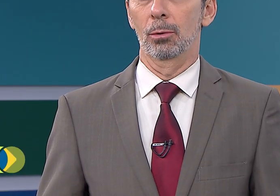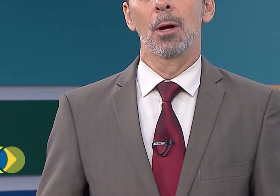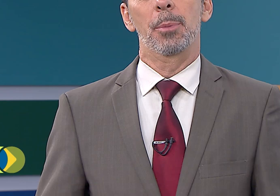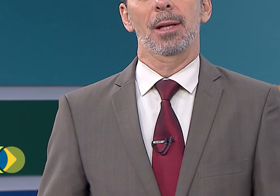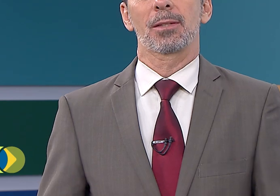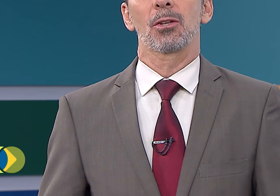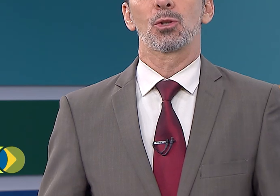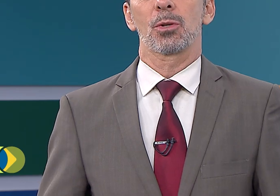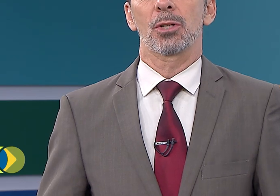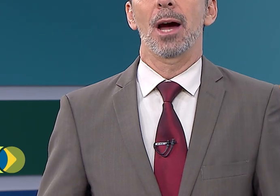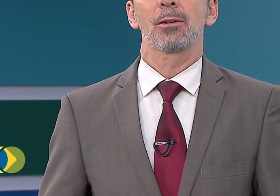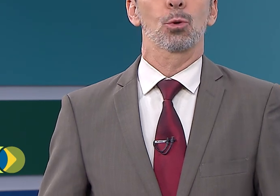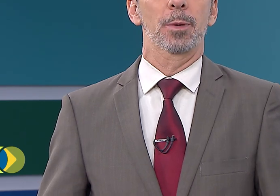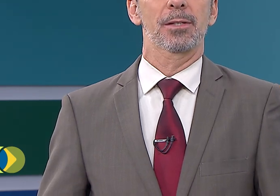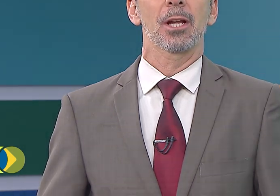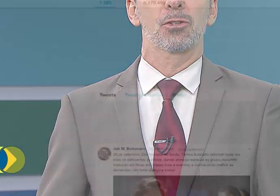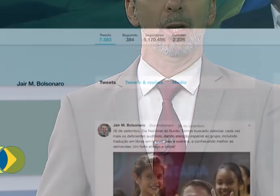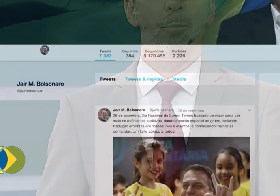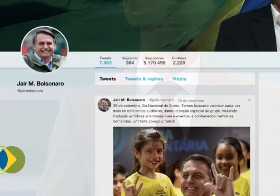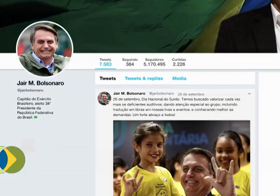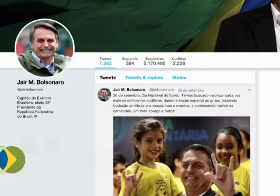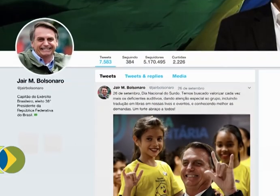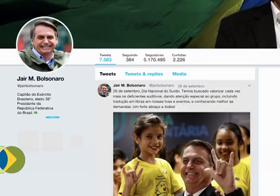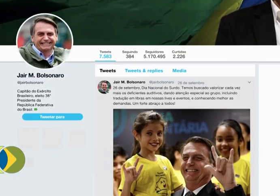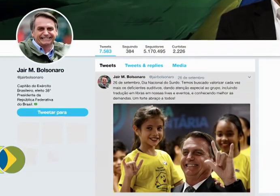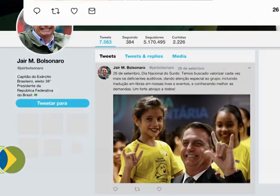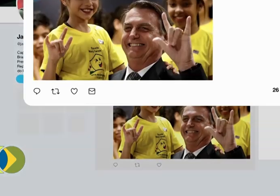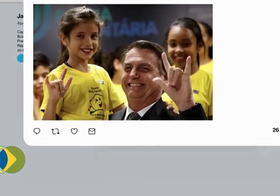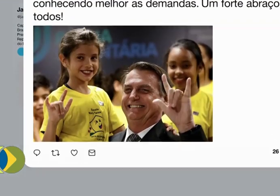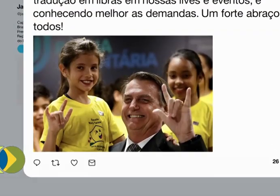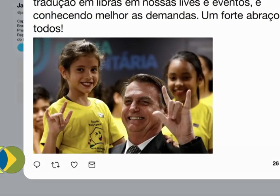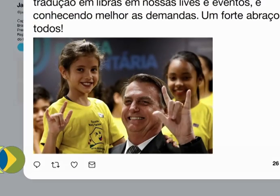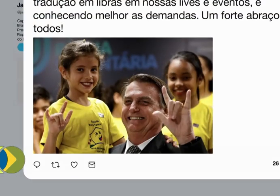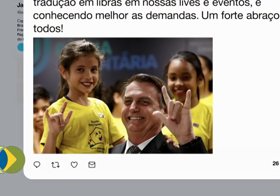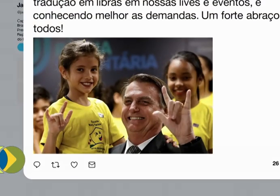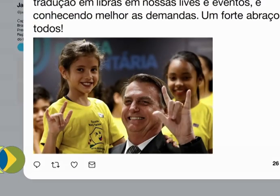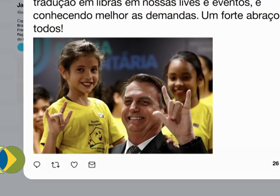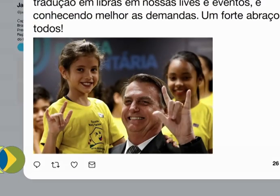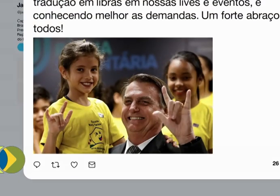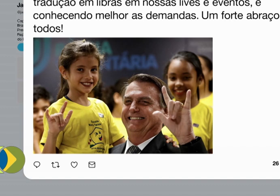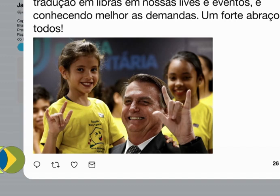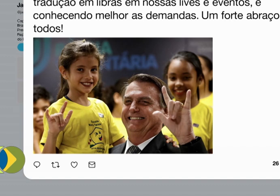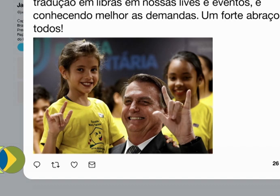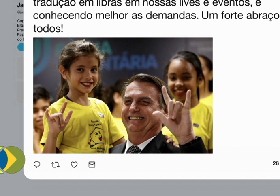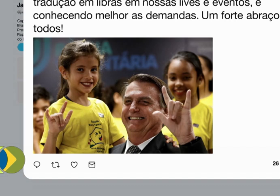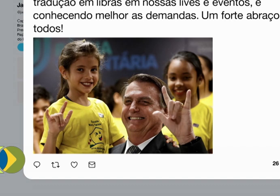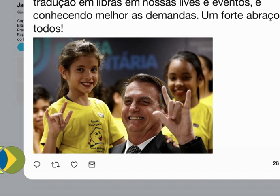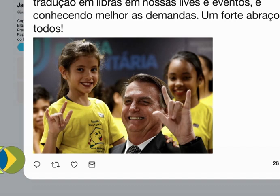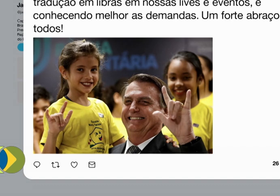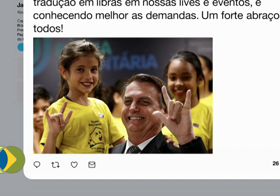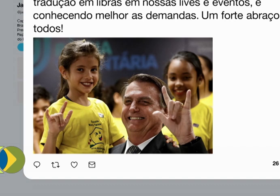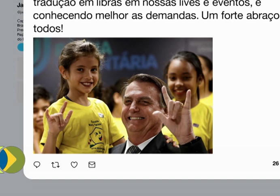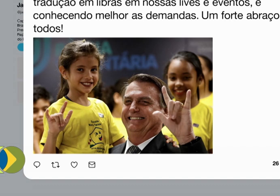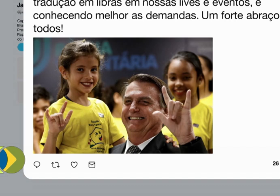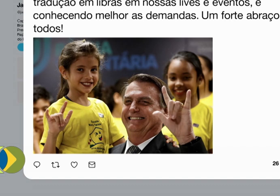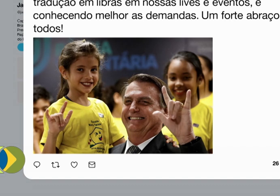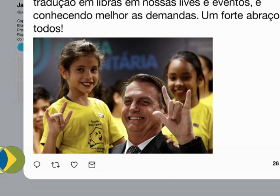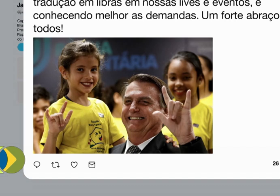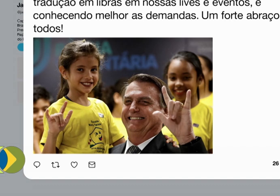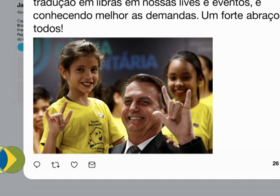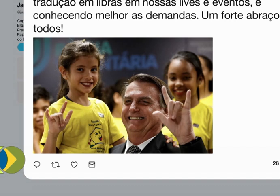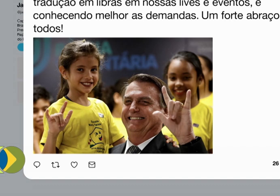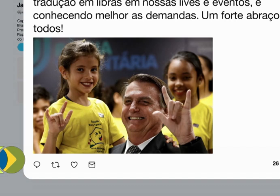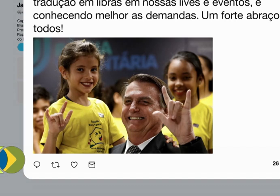Surdo. Pelas redes sociais, o presidente Jair Bolsonaro afirmou que o governo tem buscado valorizar cada vez mais os